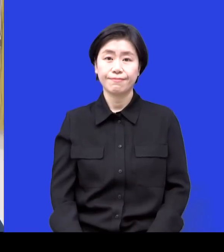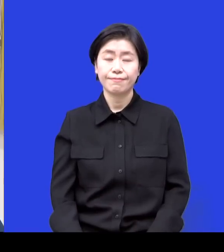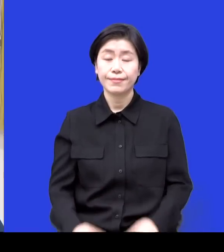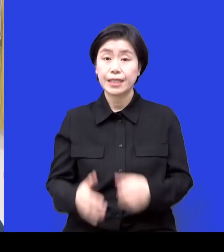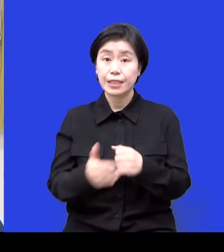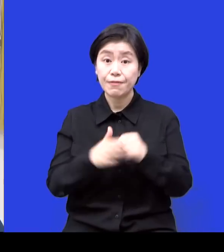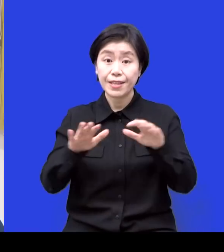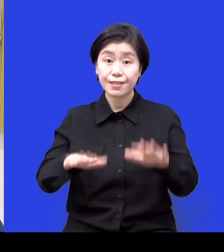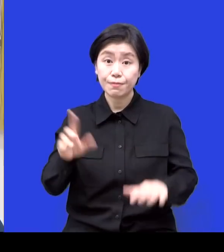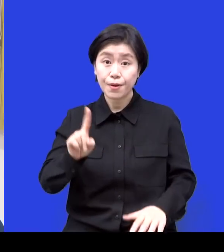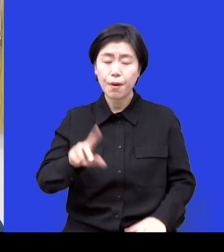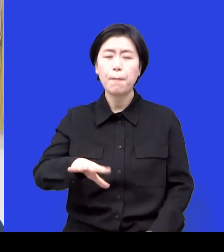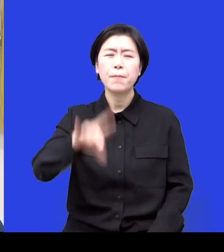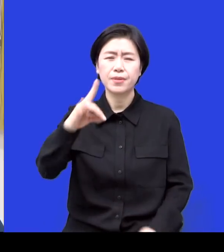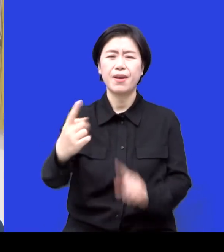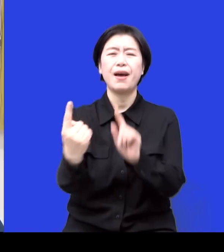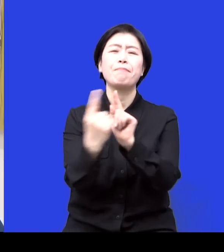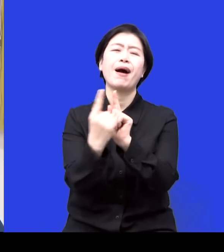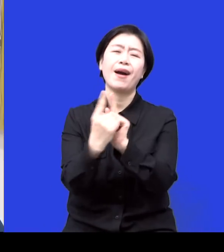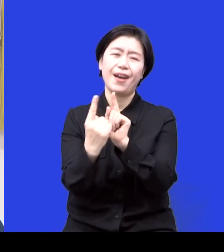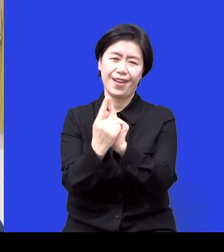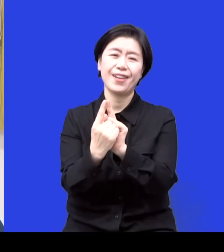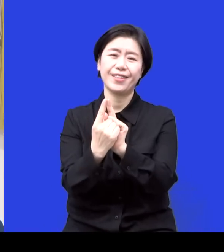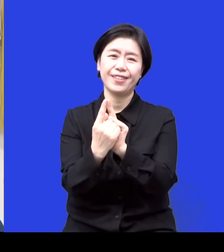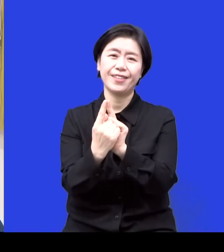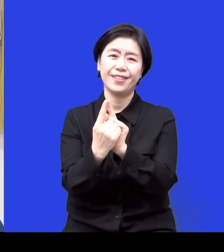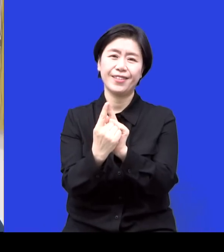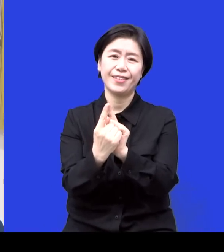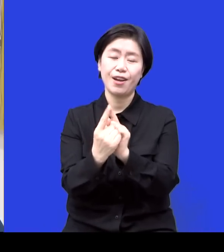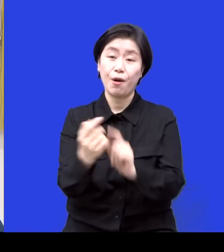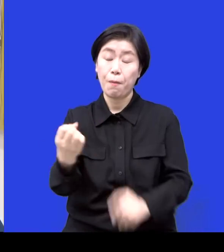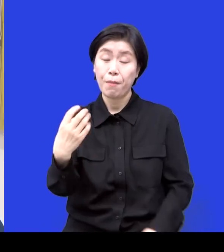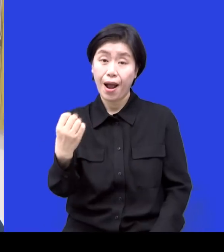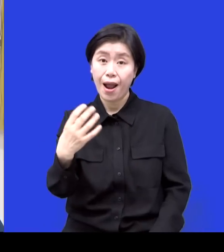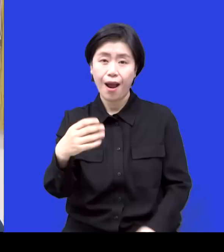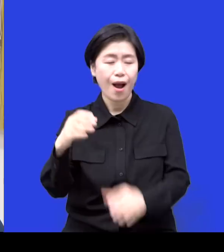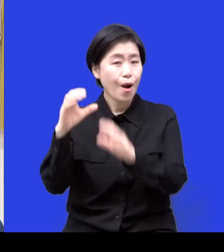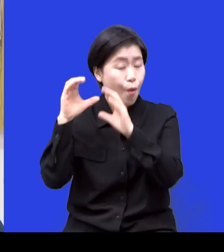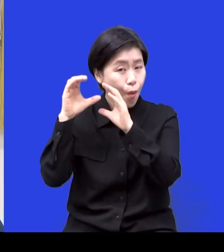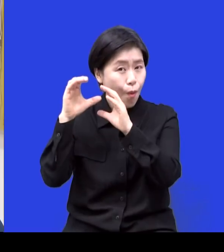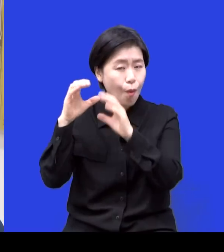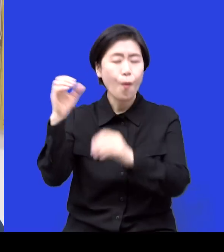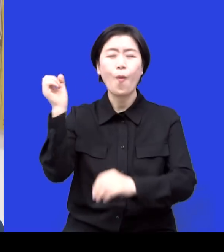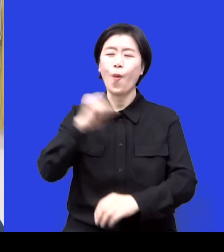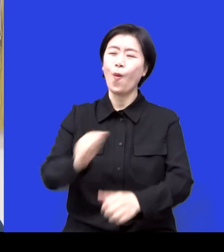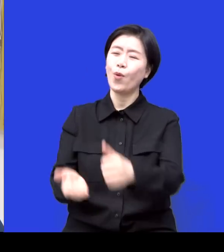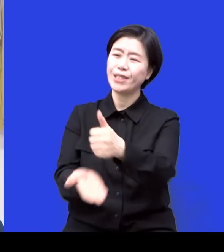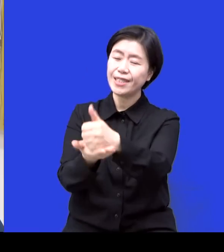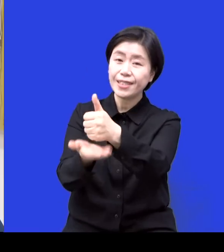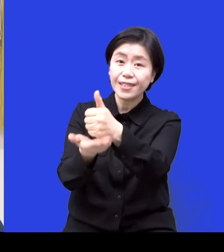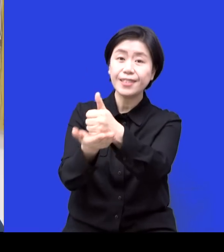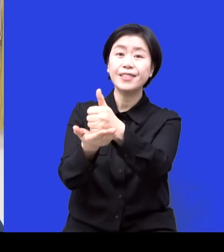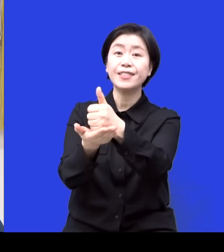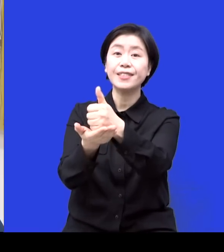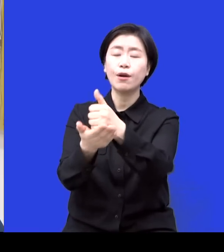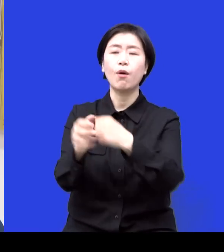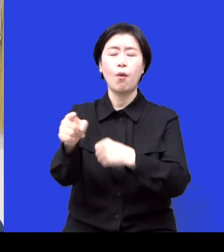만나서 밥 먹고 얘기 듣고 칭찬해줄 거 칭찬 많이 해주고 그런 것들이 아이들의 성장을 많이 시켜주는 것 같아요.